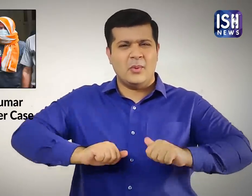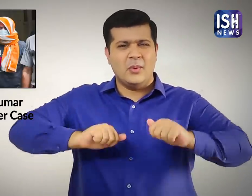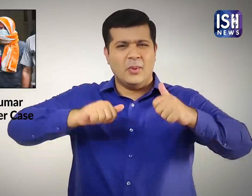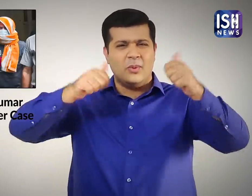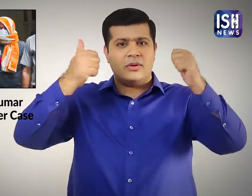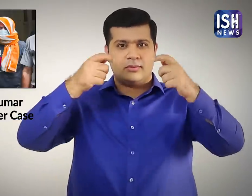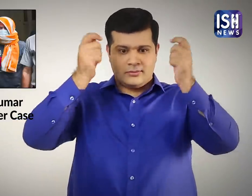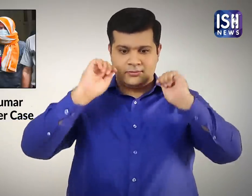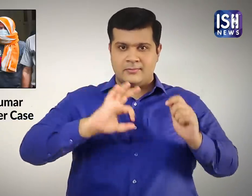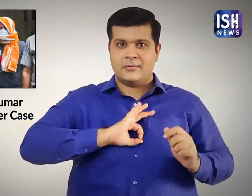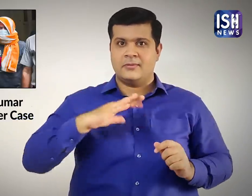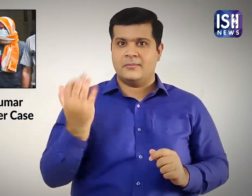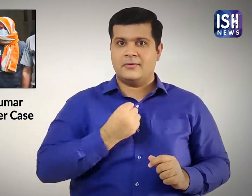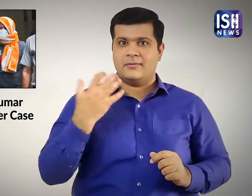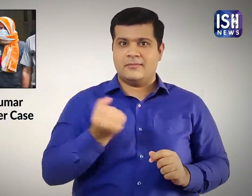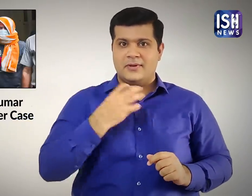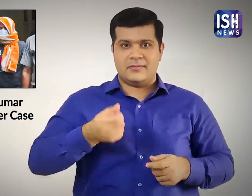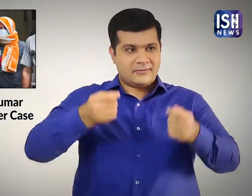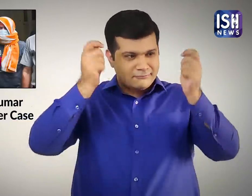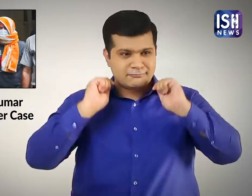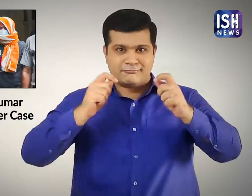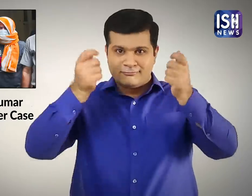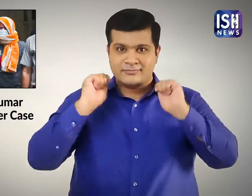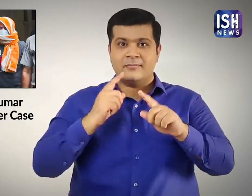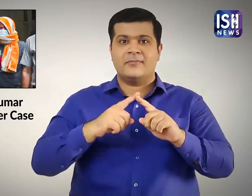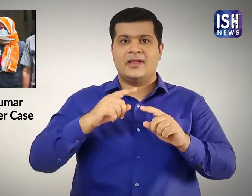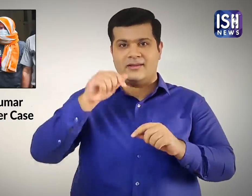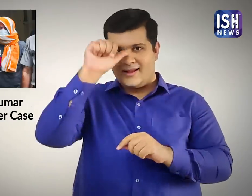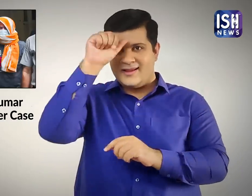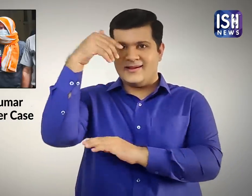देश के लिए मेडल जीत कर भारतिय तिरंगे में लिप्टा हुआ खिलाडी,